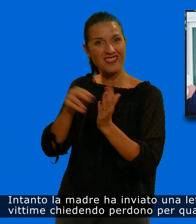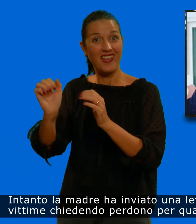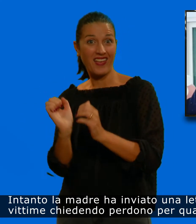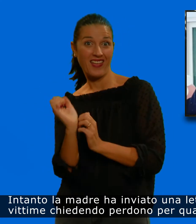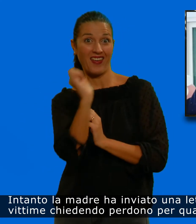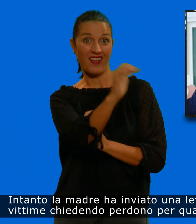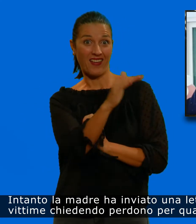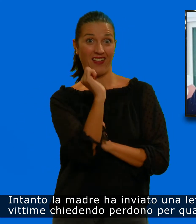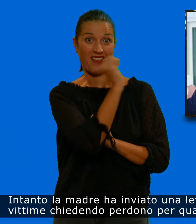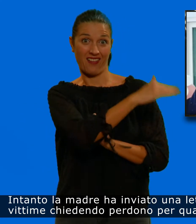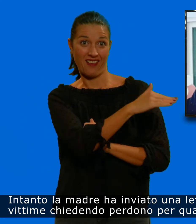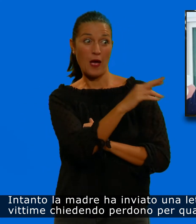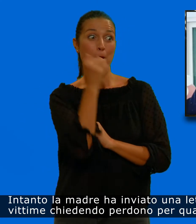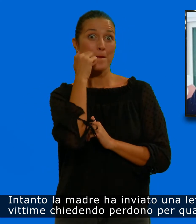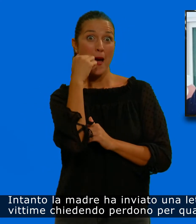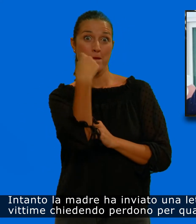chiedendo perdono per quanto accaduto.